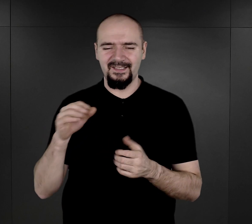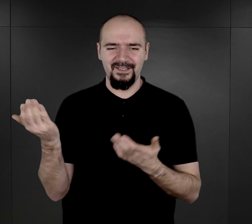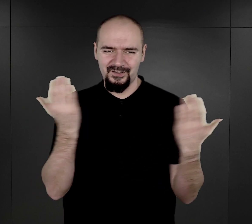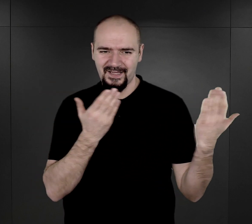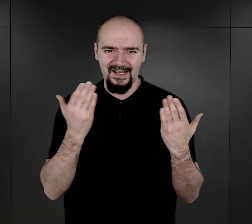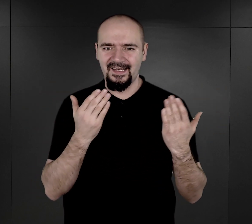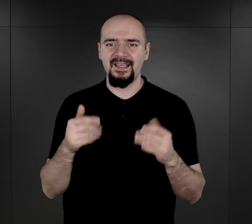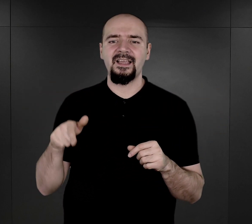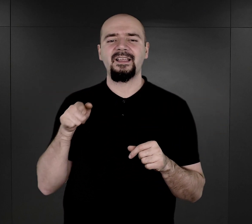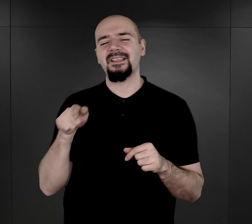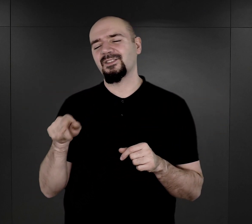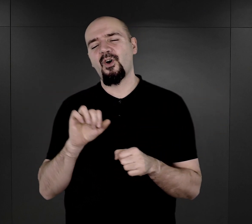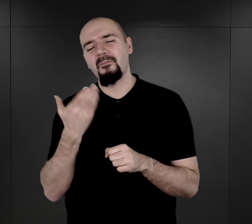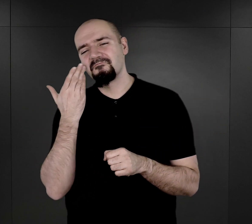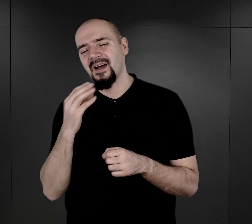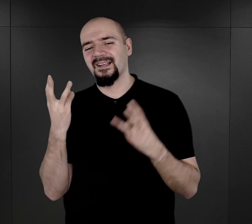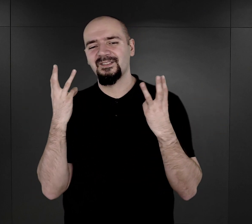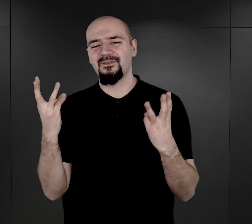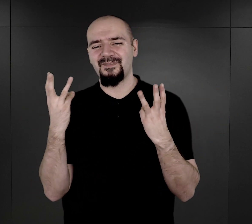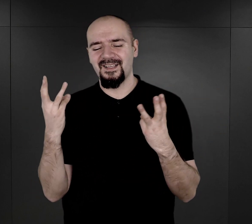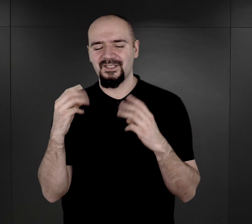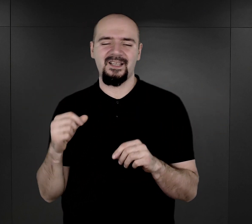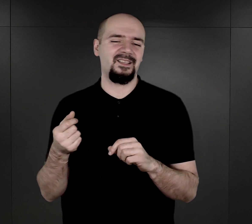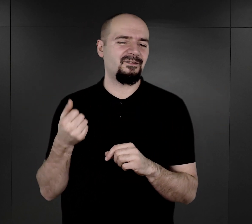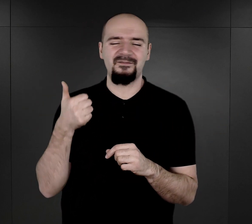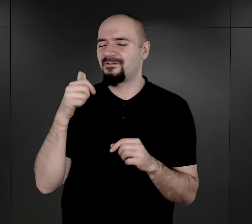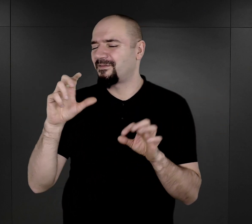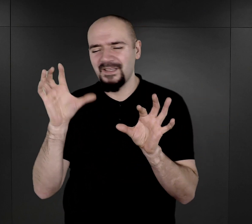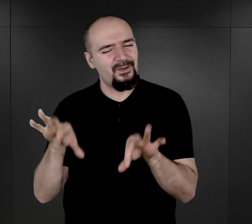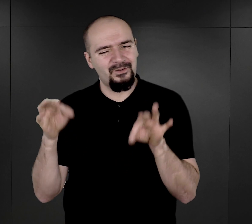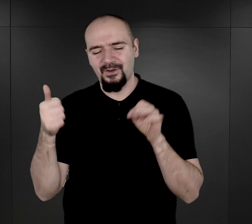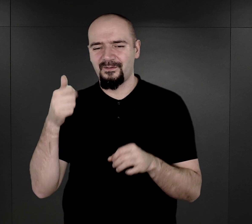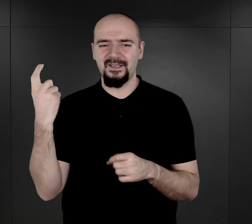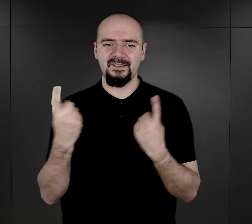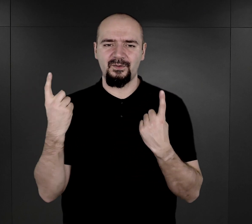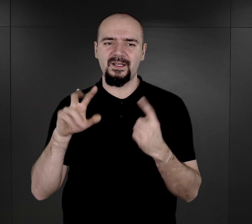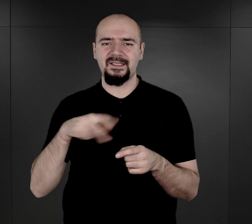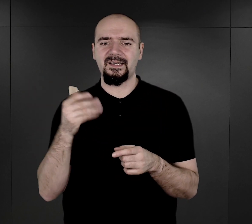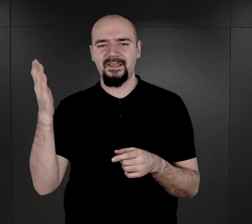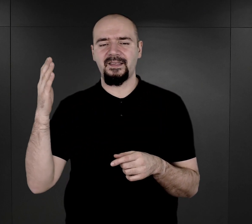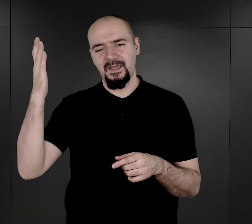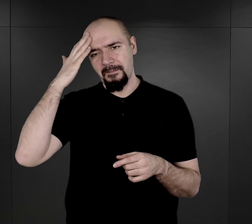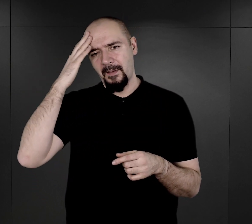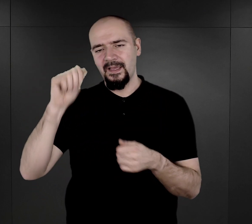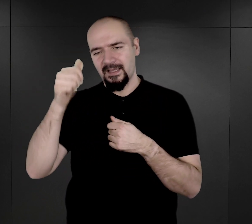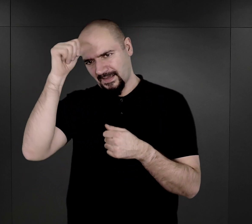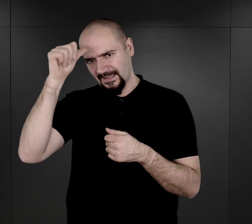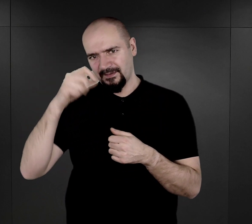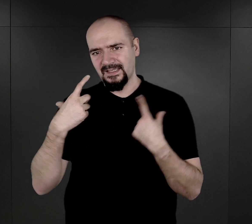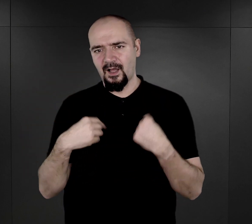jest to absolutnie unikalna sytuacja, kiedy mamy nazwiska osób osadzonych